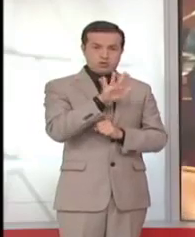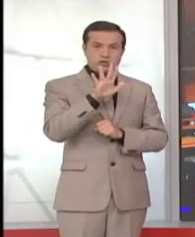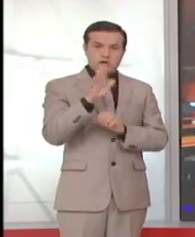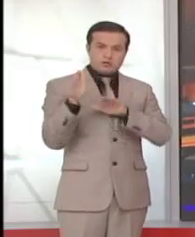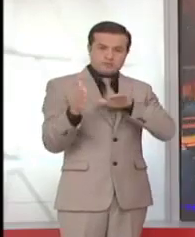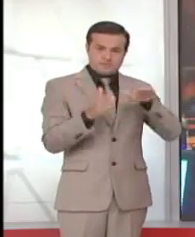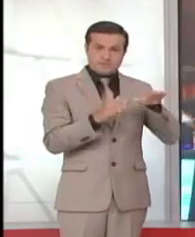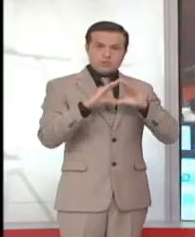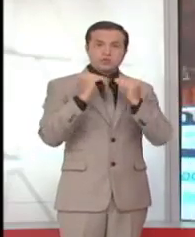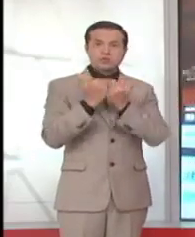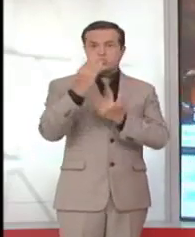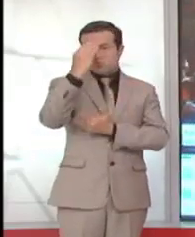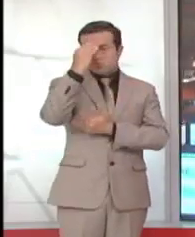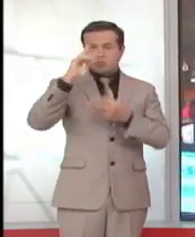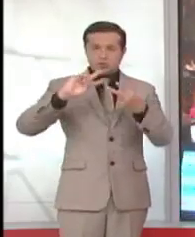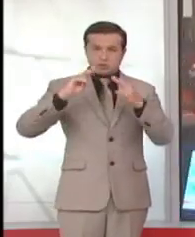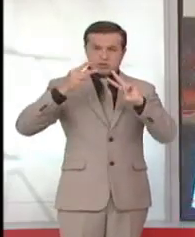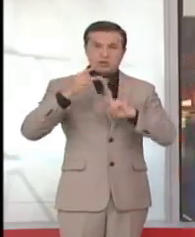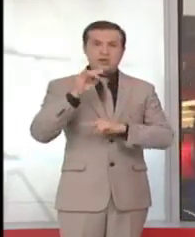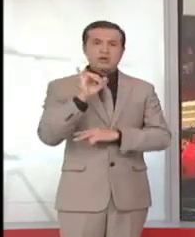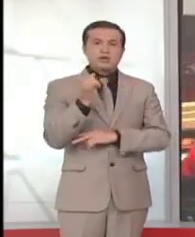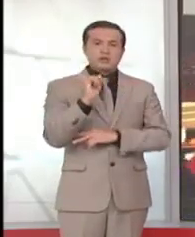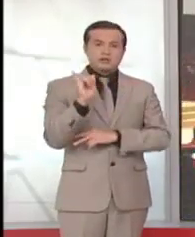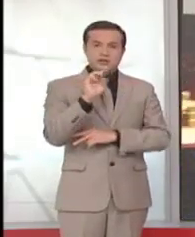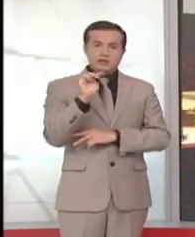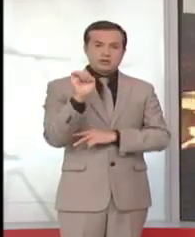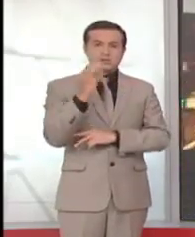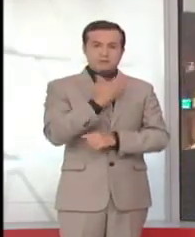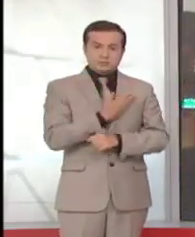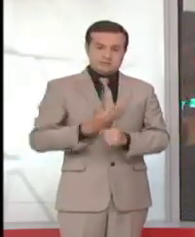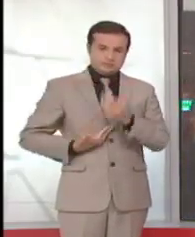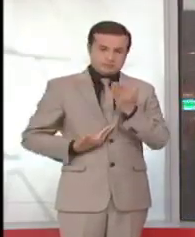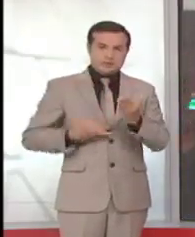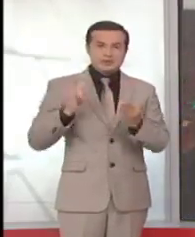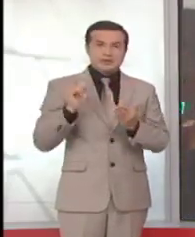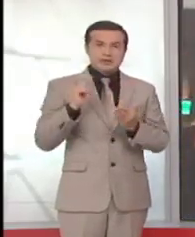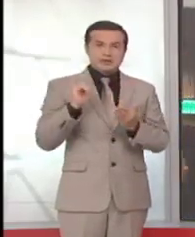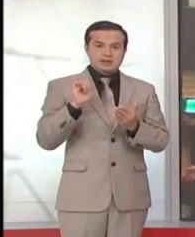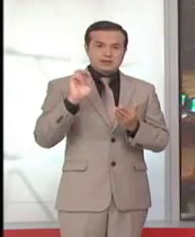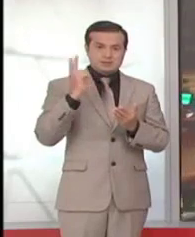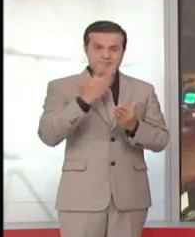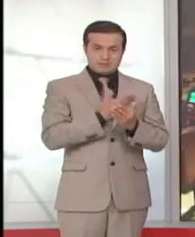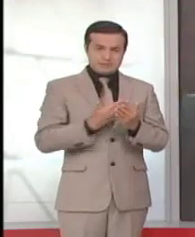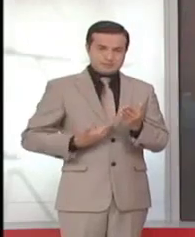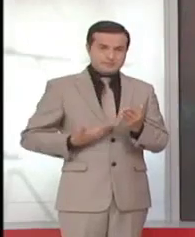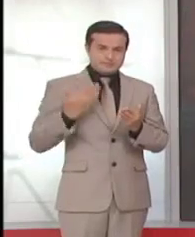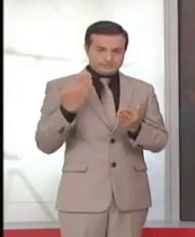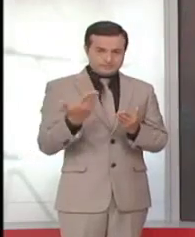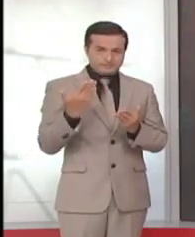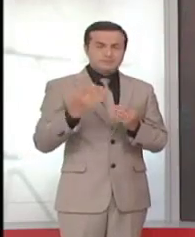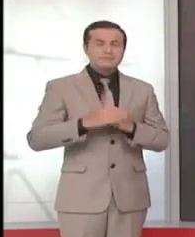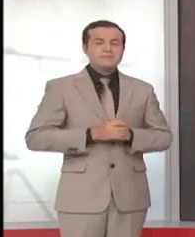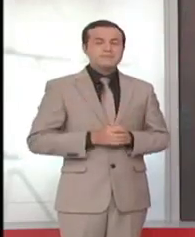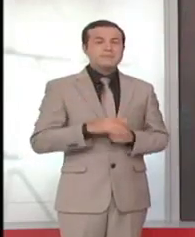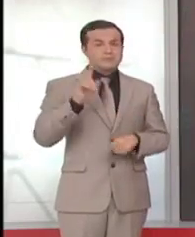invirtieron los nombres y se ratificó a Jimmy Candel como presidente y Danine Cruz de Creo como vicepresidenta. La posición de algunas bancadas